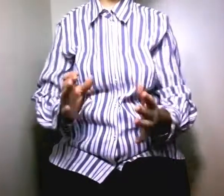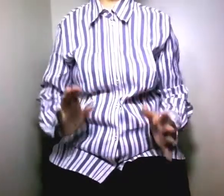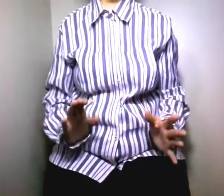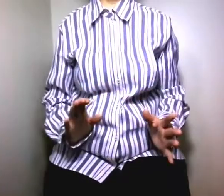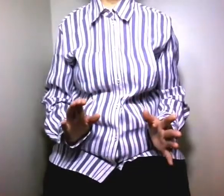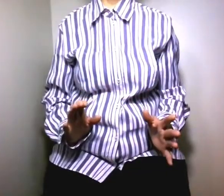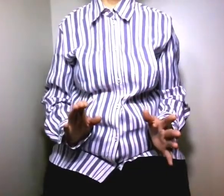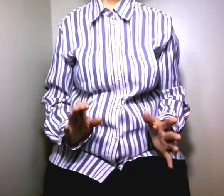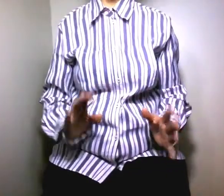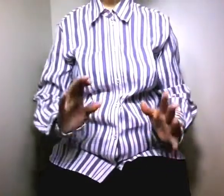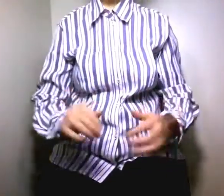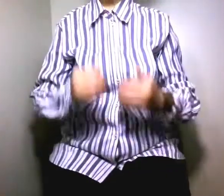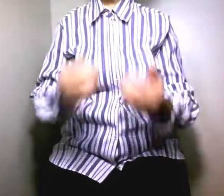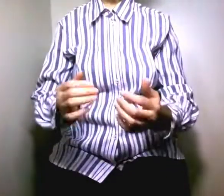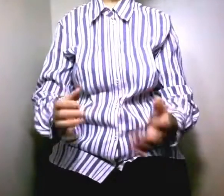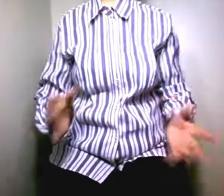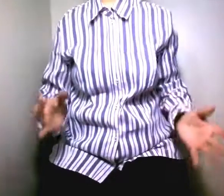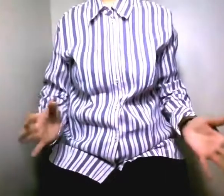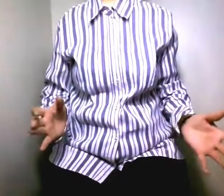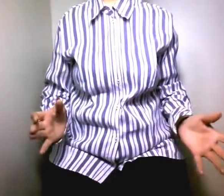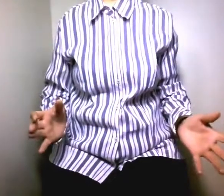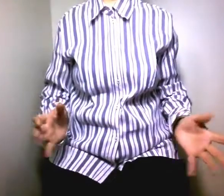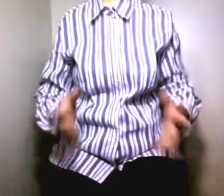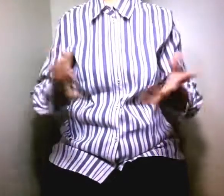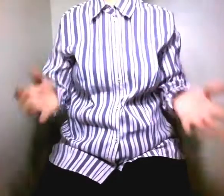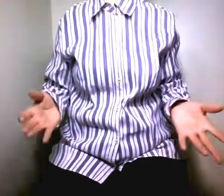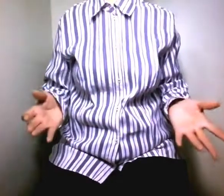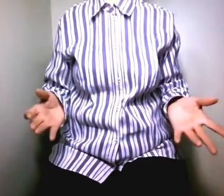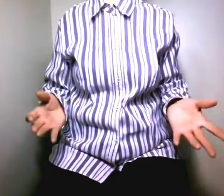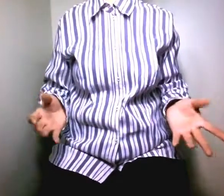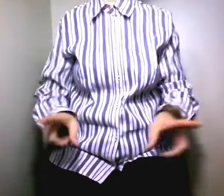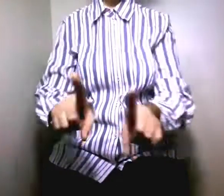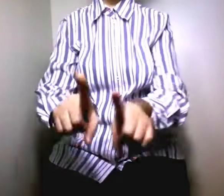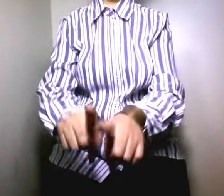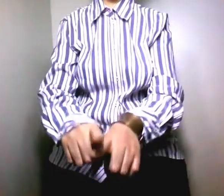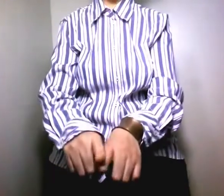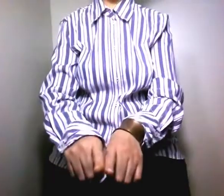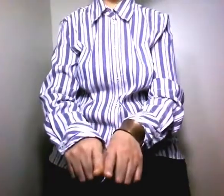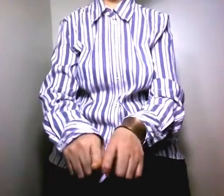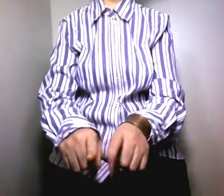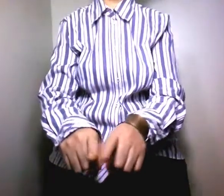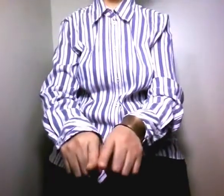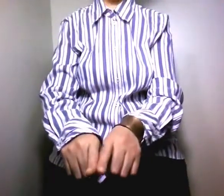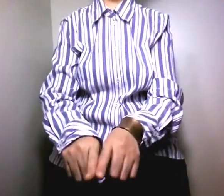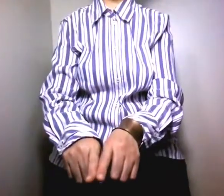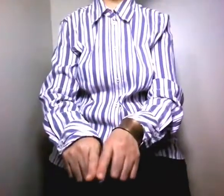أدوه شرعي أصلا هذه الدورة لم أعرفها شرعية يعني من ينجا إذا قلت تتو هذا ولا هذي ولا شنا ولا